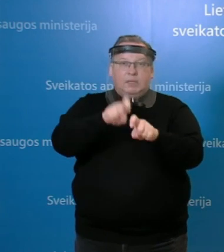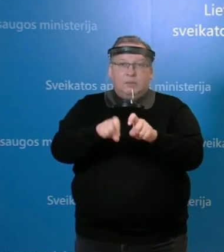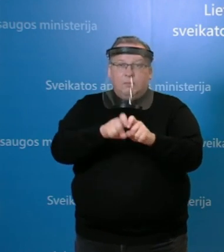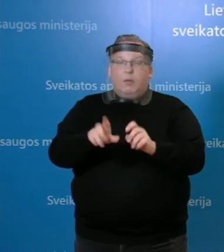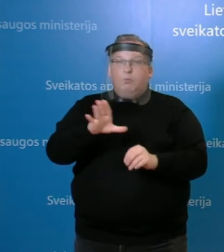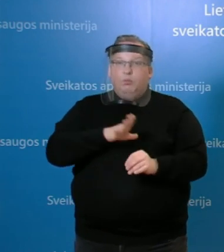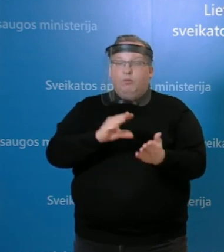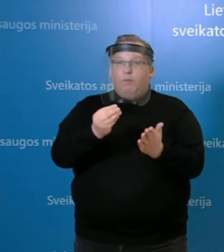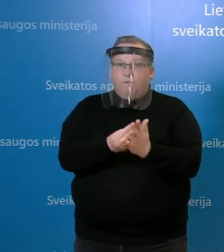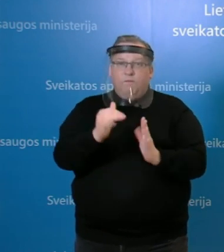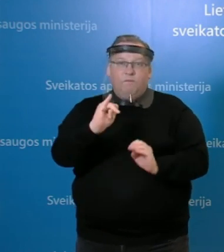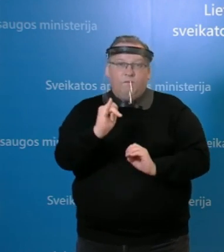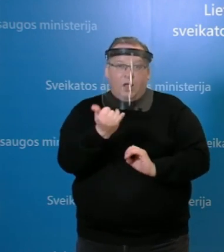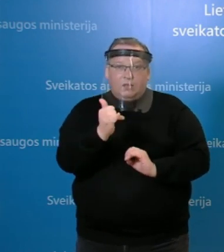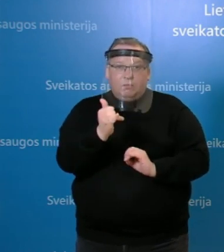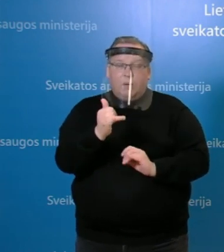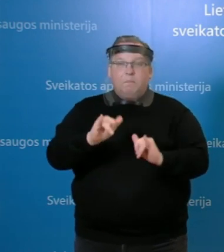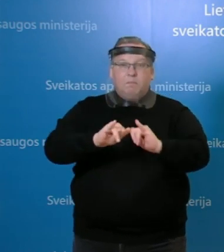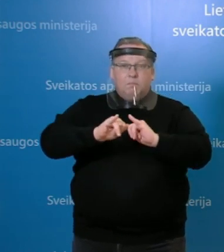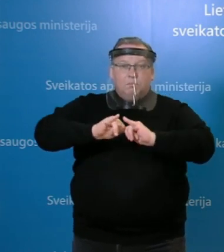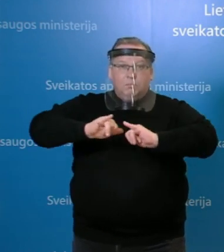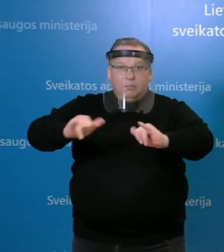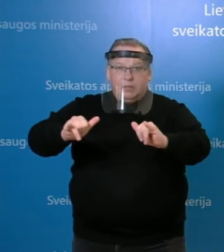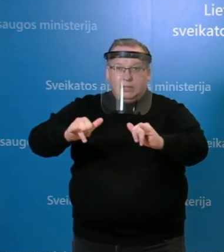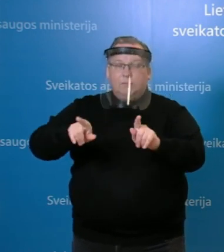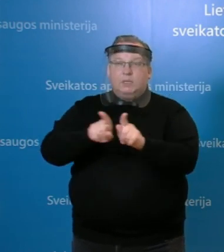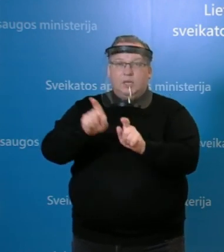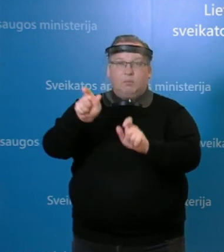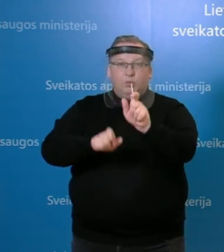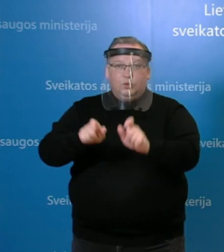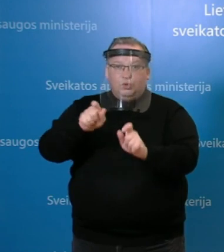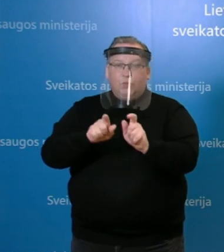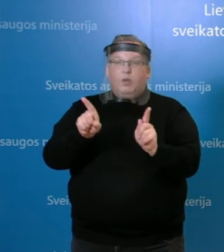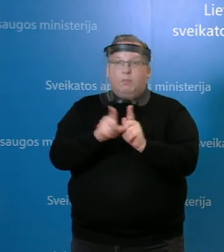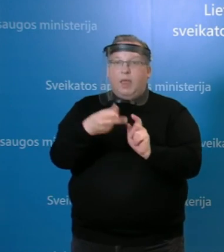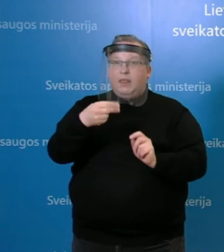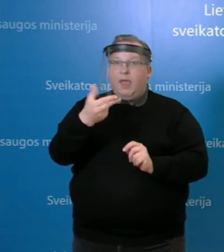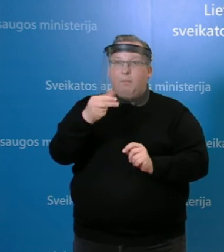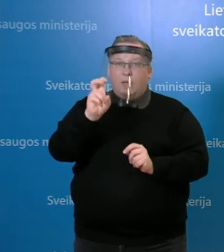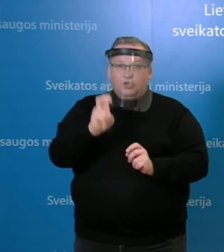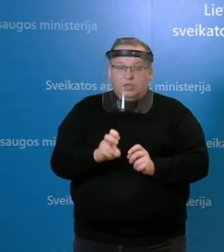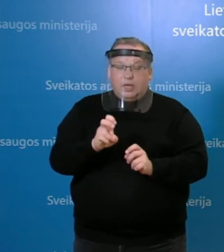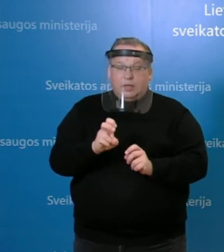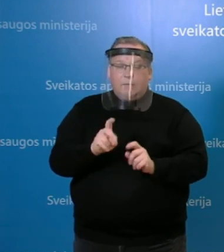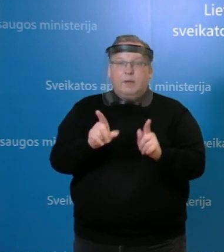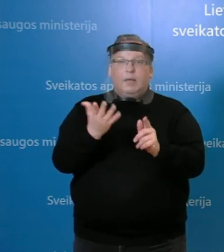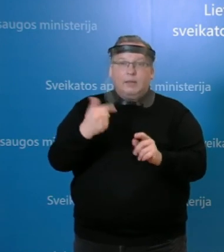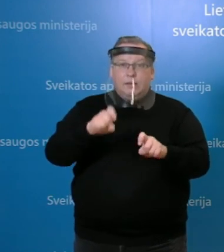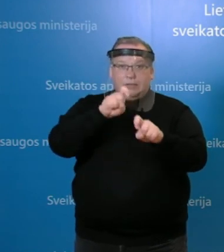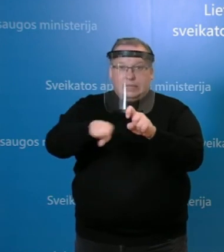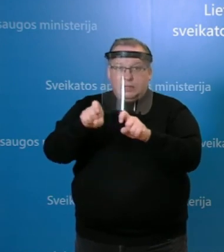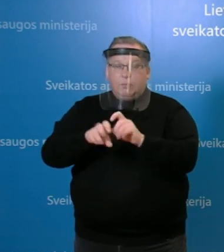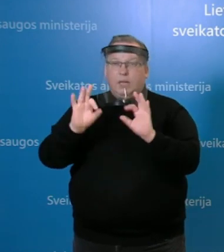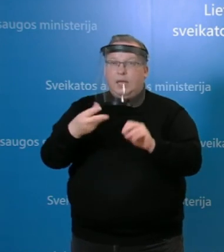vertinas paplytimas populacijoje taip pat vykdytas ir nemenšiniai ištyrimas ir ką mes matėm iš tikrųjų, kai